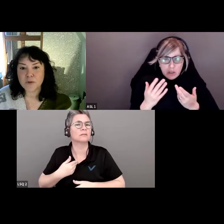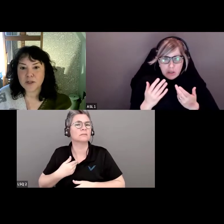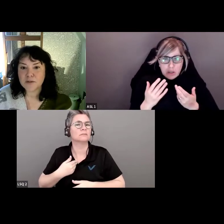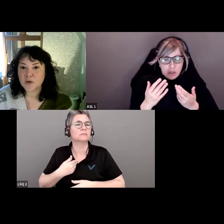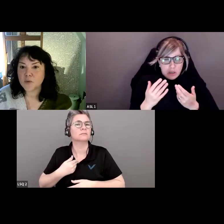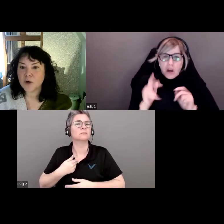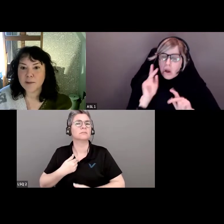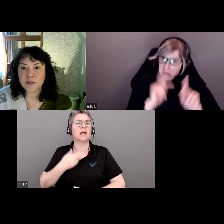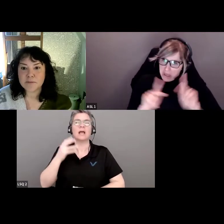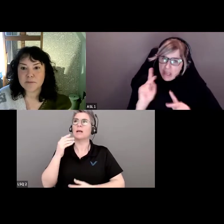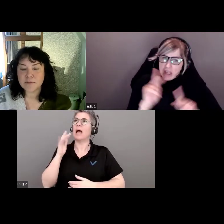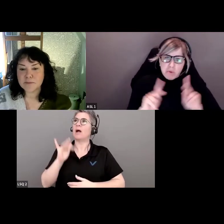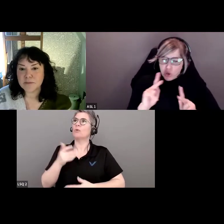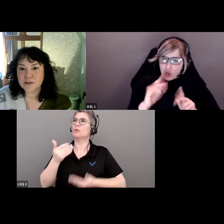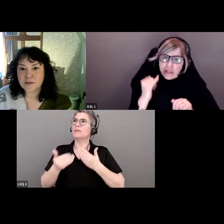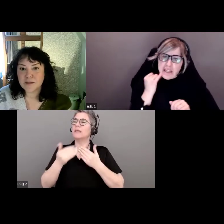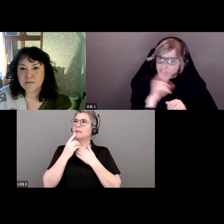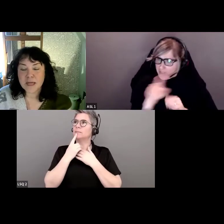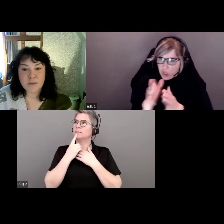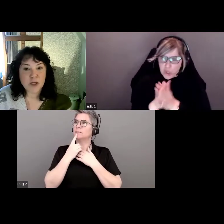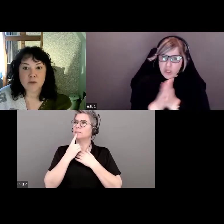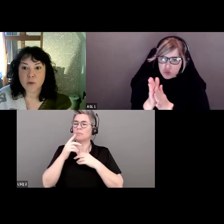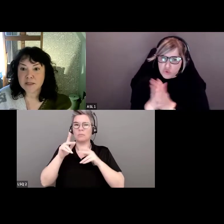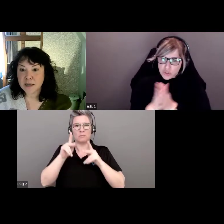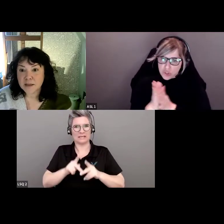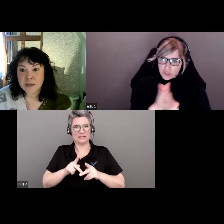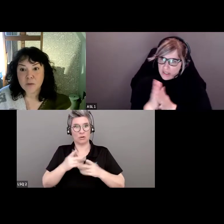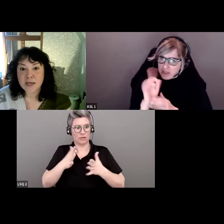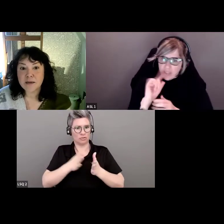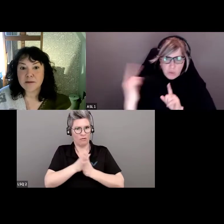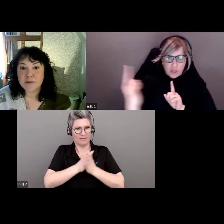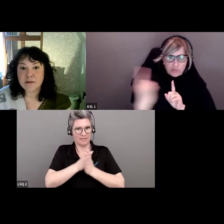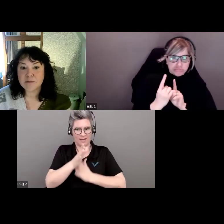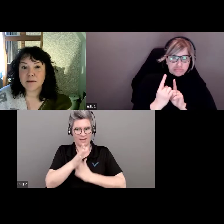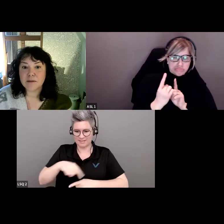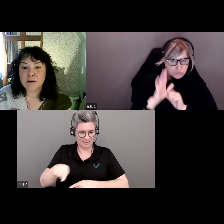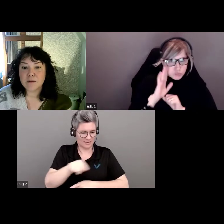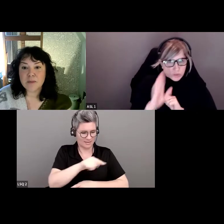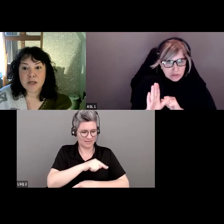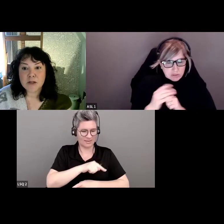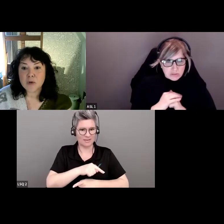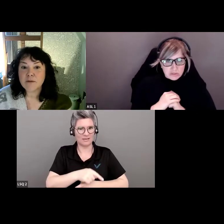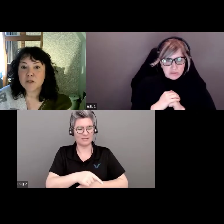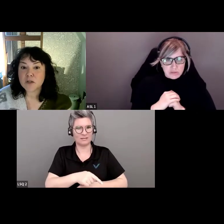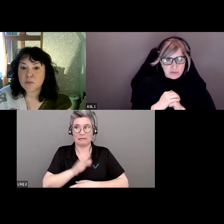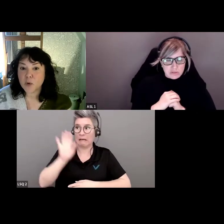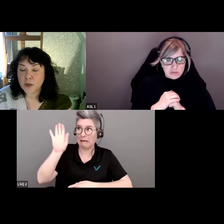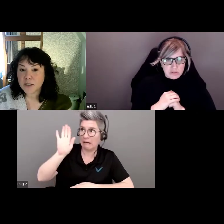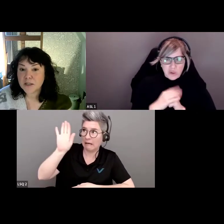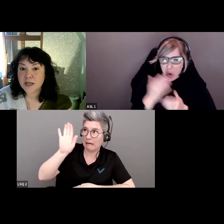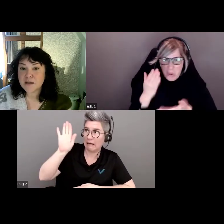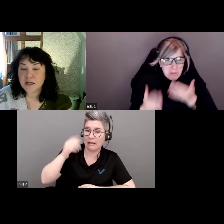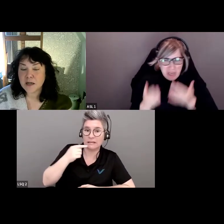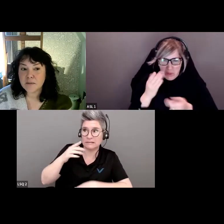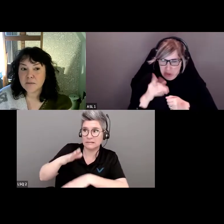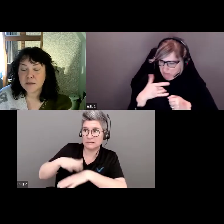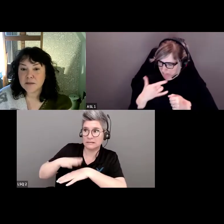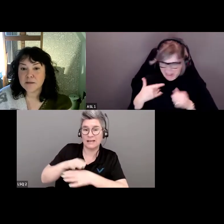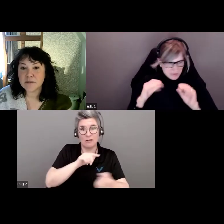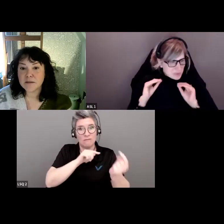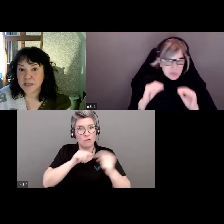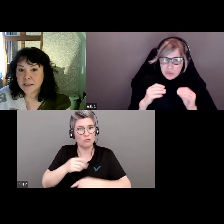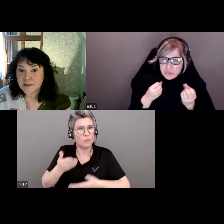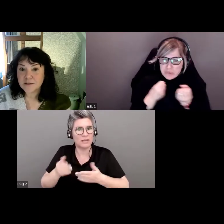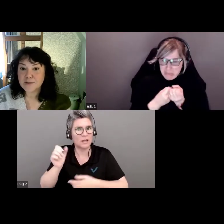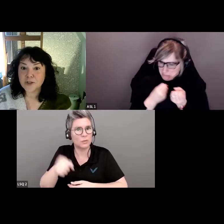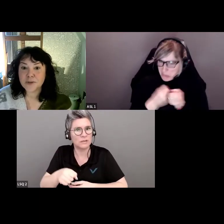Parce qu'il y a peut-être des gens qui sont déjà intéressés, qui se sont manifestés, qui sont venus. Peut-être